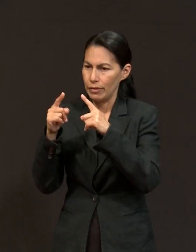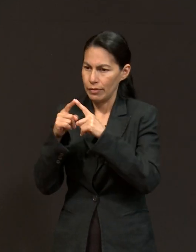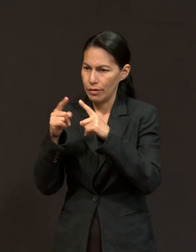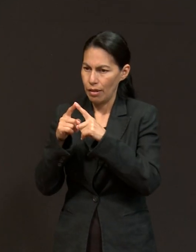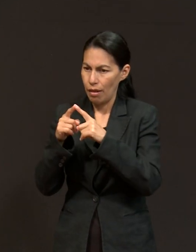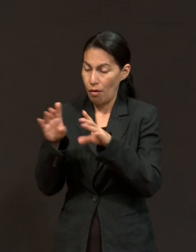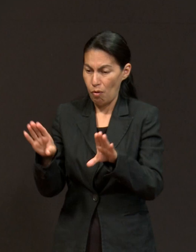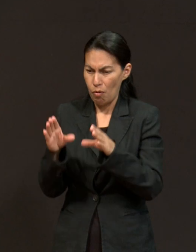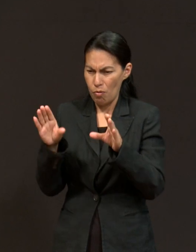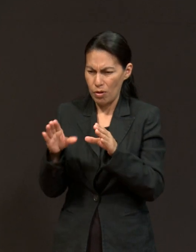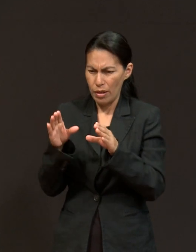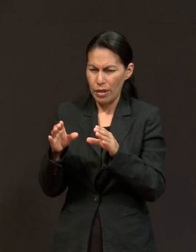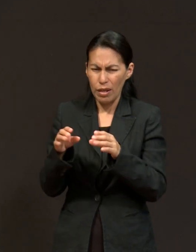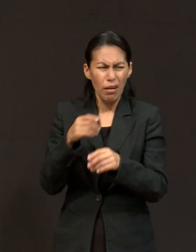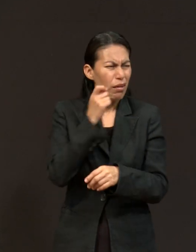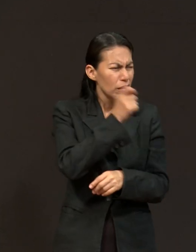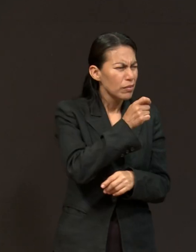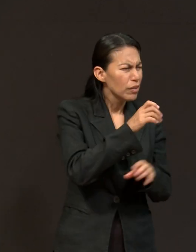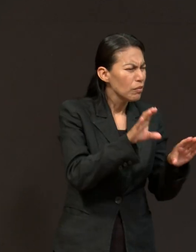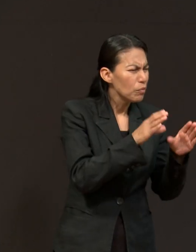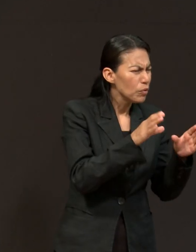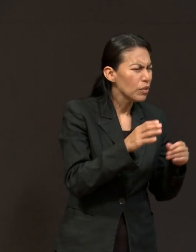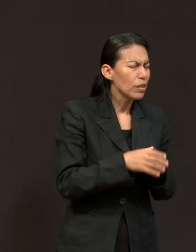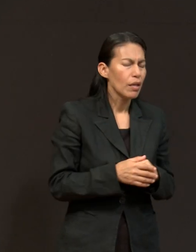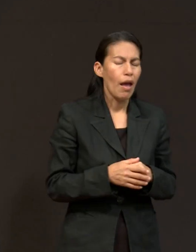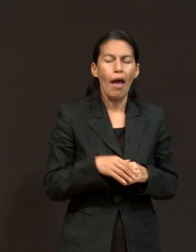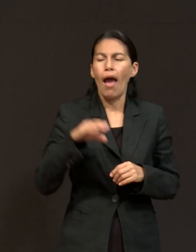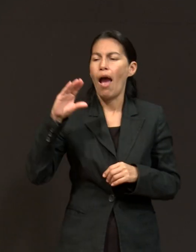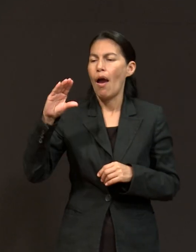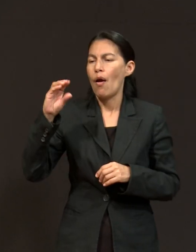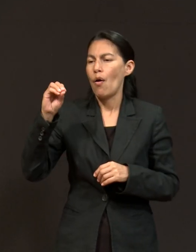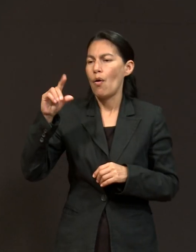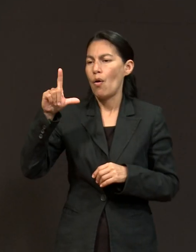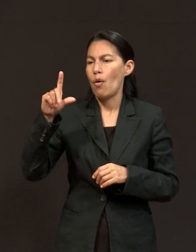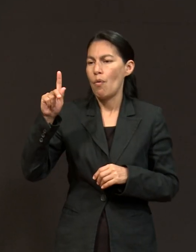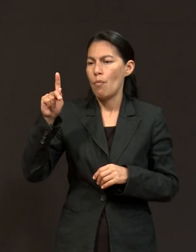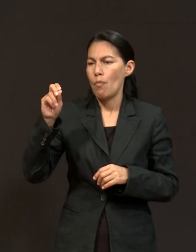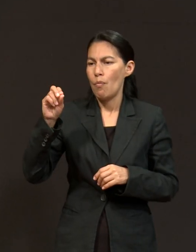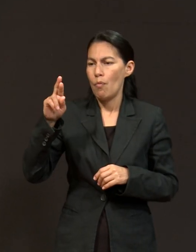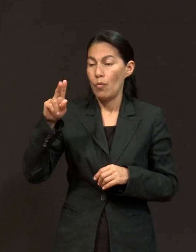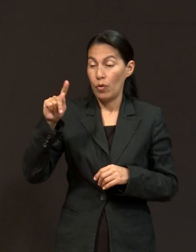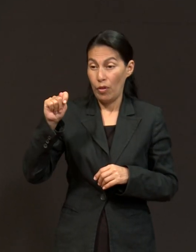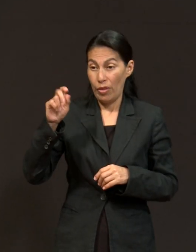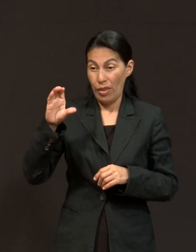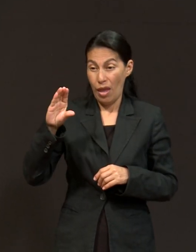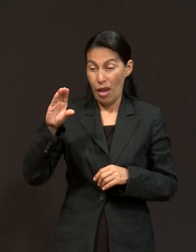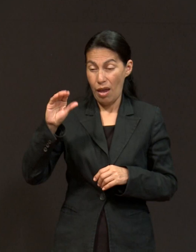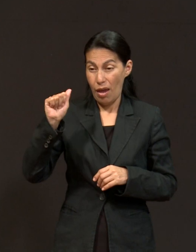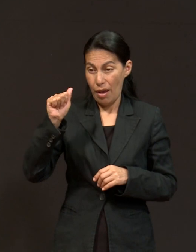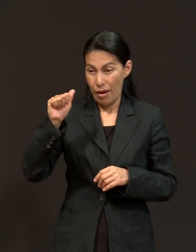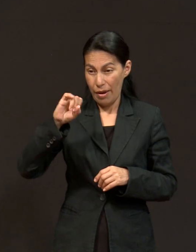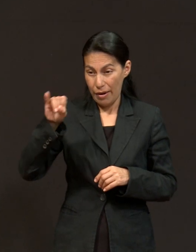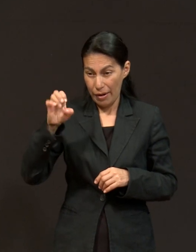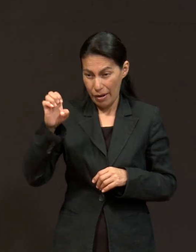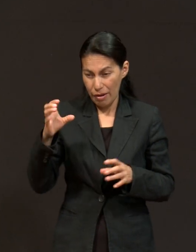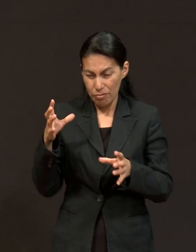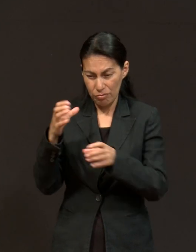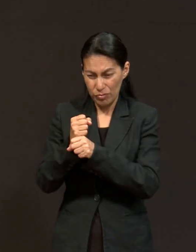del colportaje. ¿Qué es el colportaje? El colportaje viene de la Edad Media, que habla una historia acerca de los valdenses. Entonces,